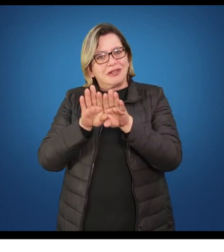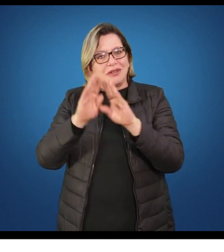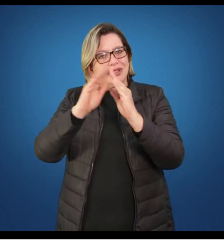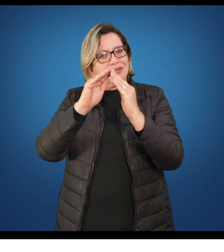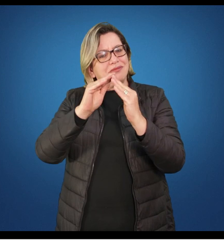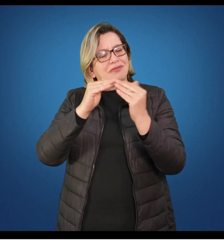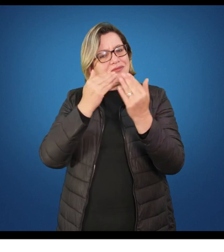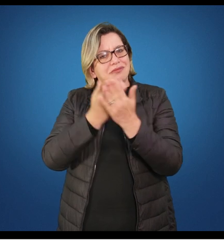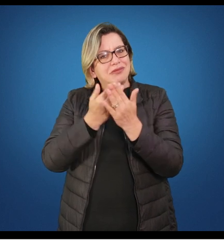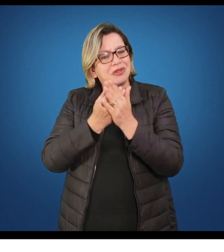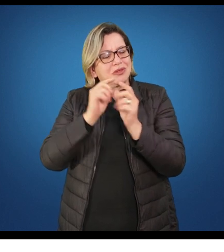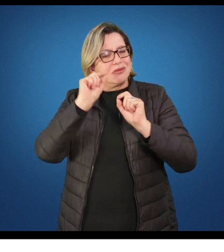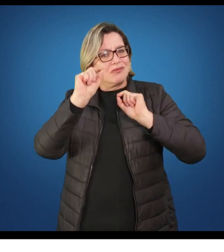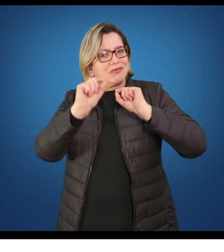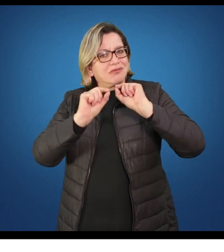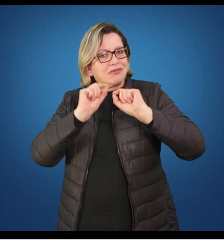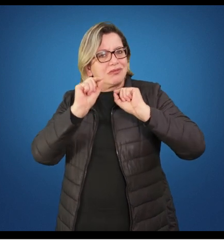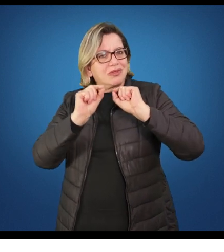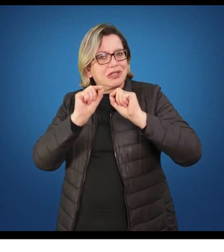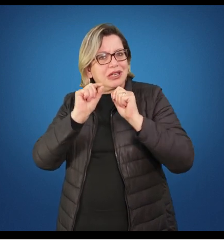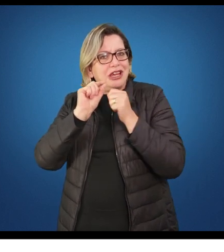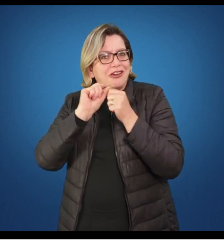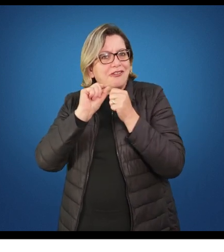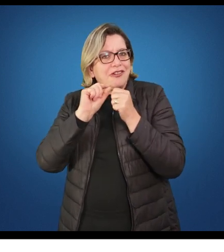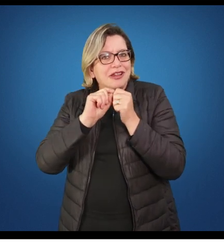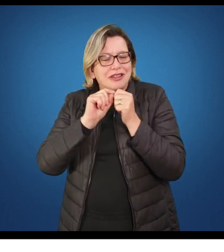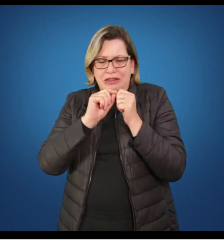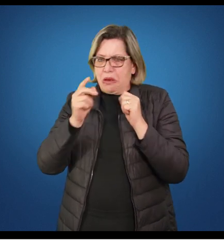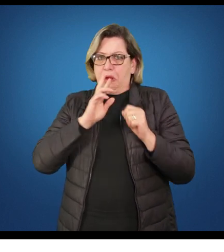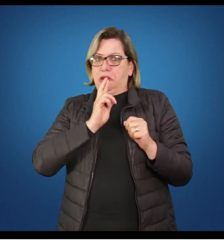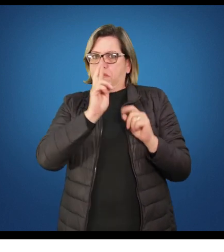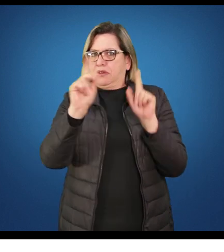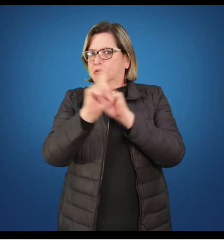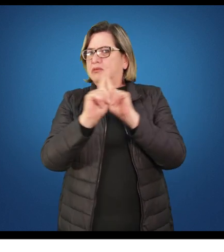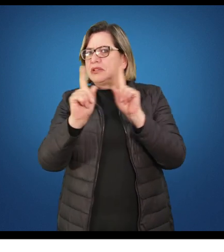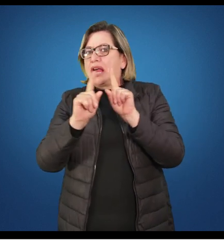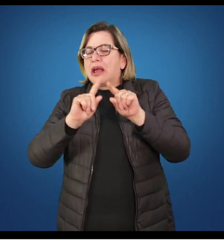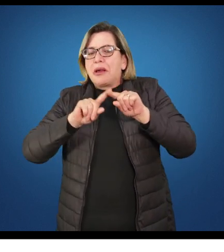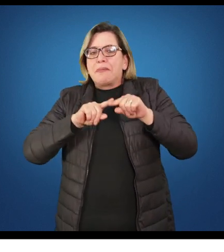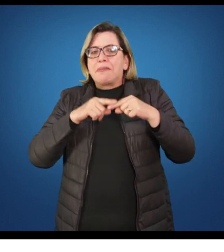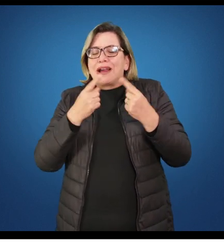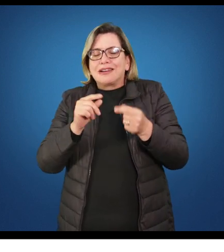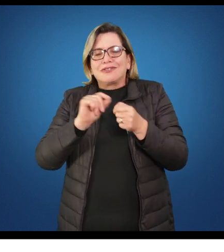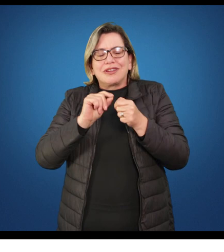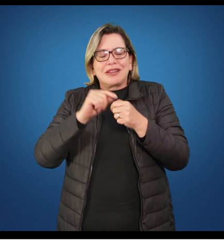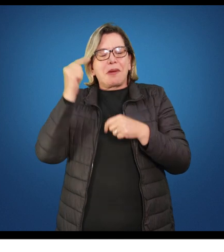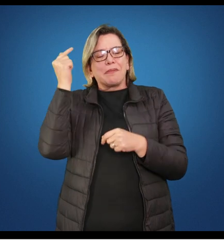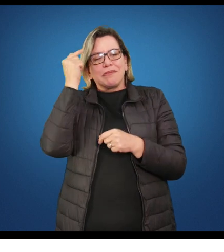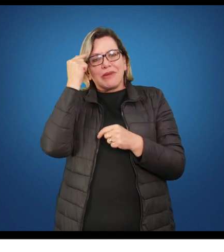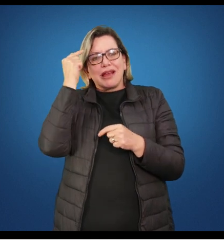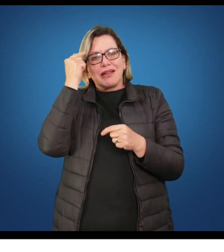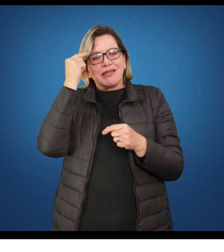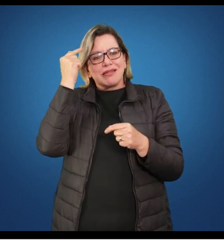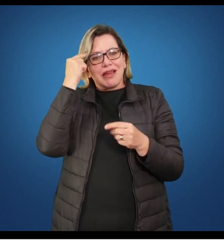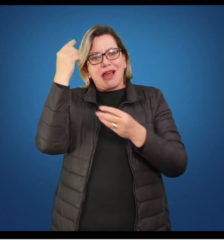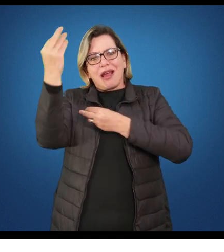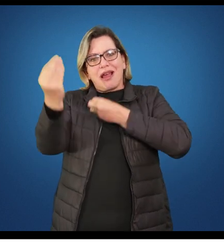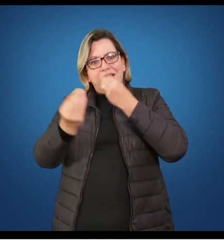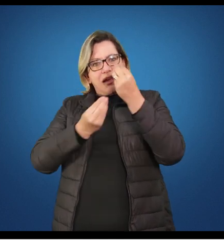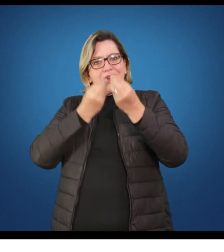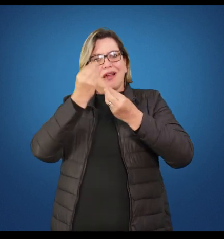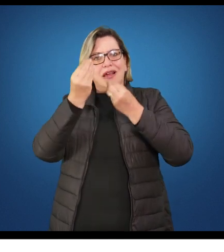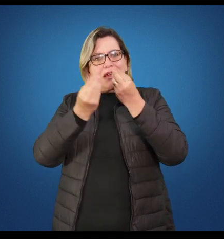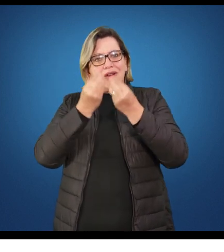alguns elementos que possam fazer, não a gente ter uma resposta pronta, mas que nos possa fazer pensar como